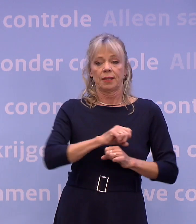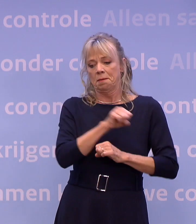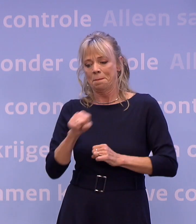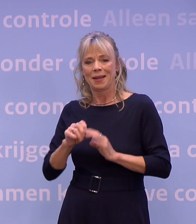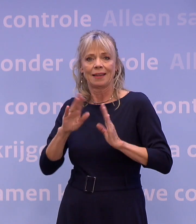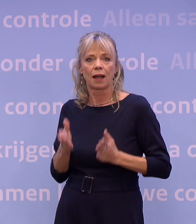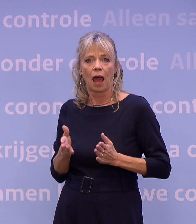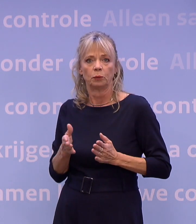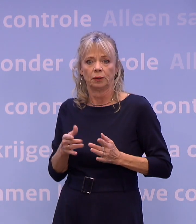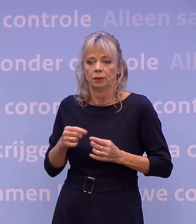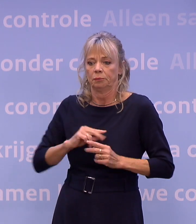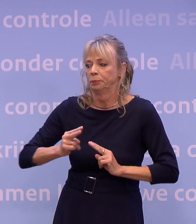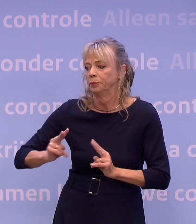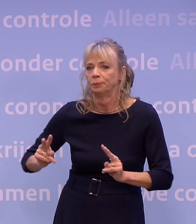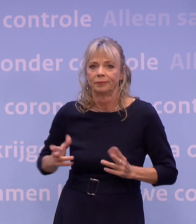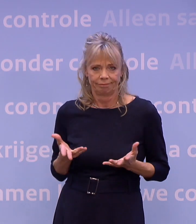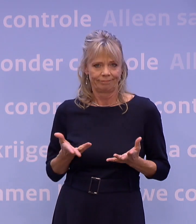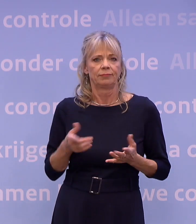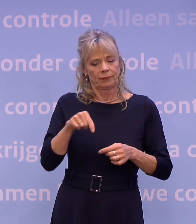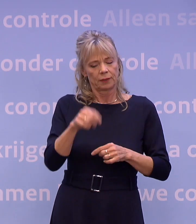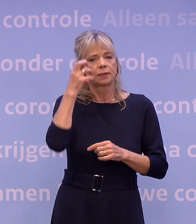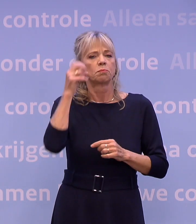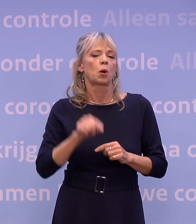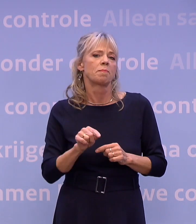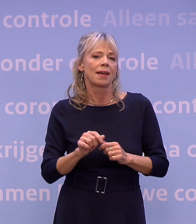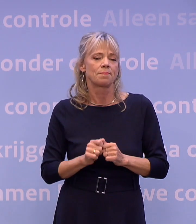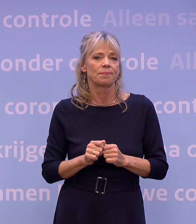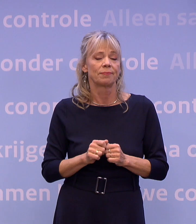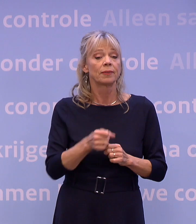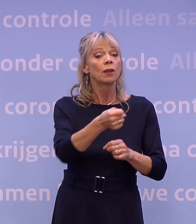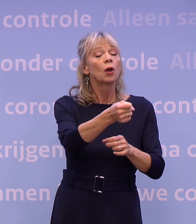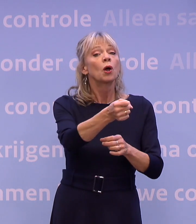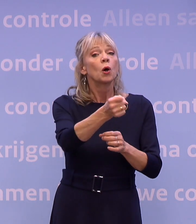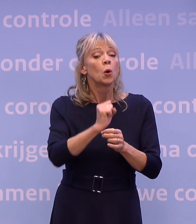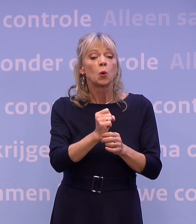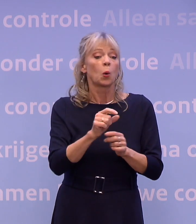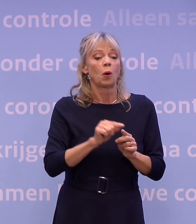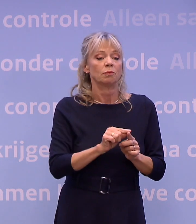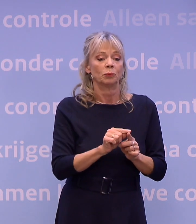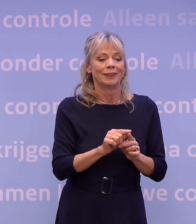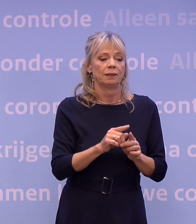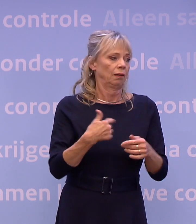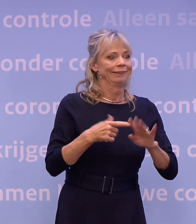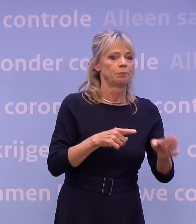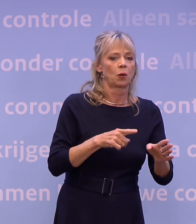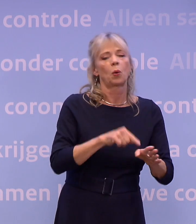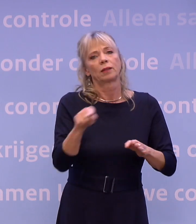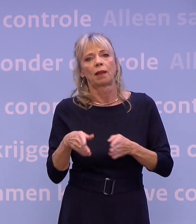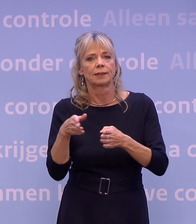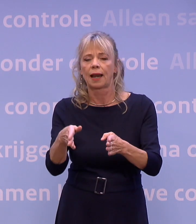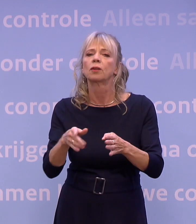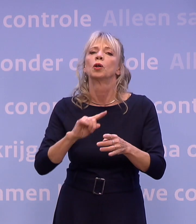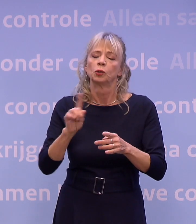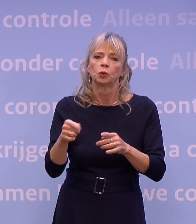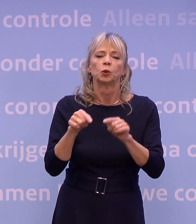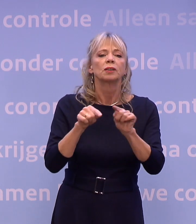is het punt. En we willen natuurlijk voorkomen dat de kroeg zich naar de straat verplaatst. Daarom komt er voor alle winkels en horecaafhaalpunten die